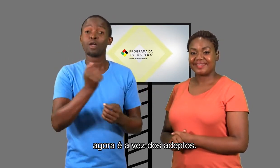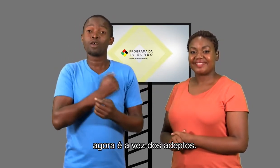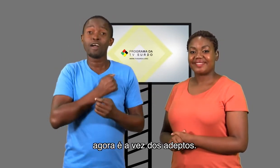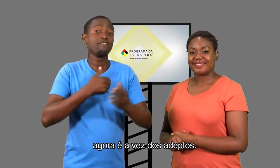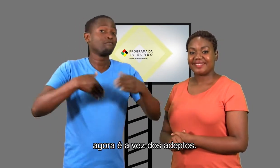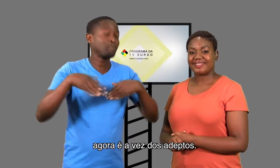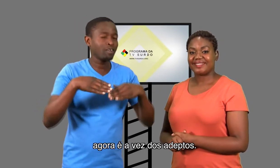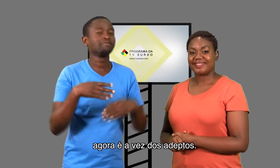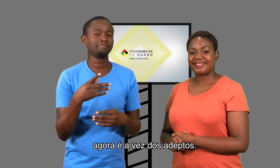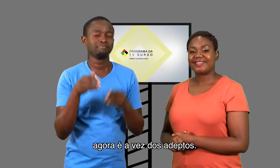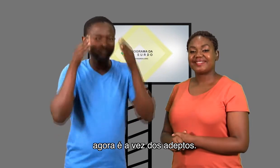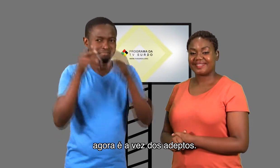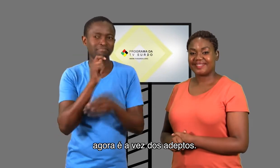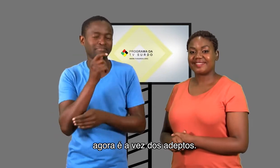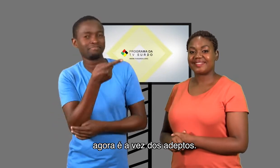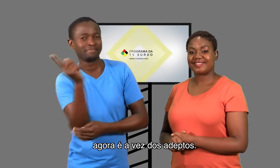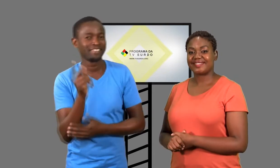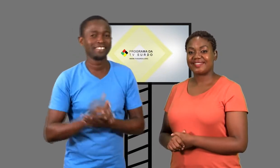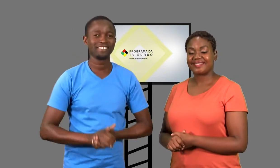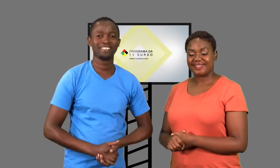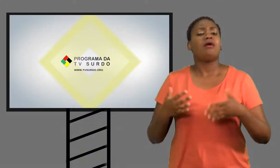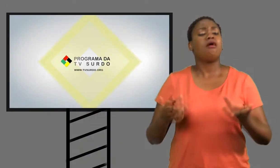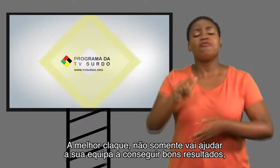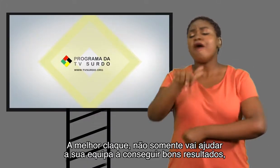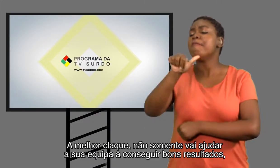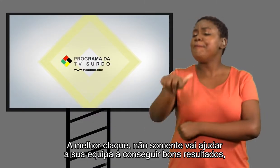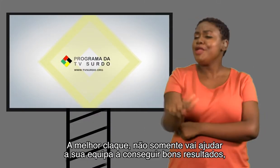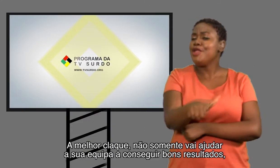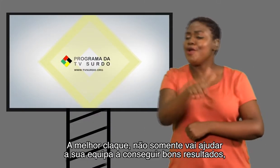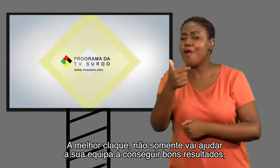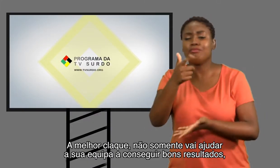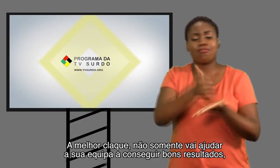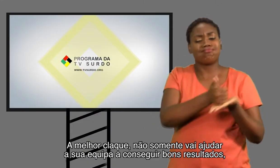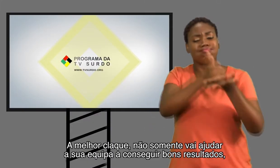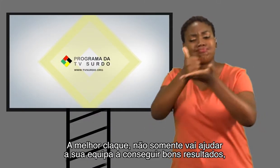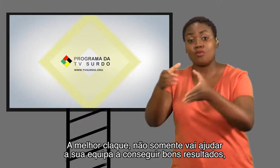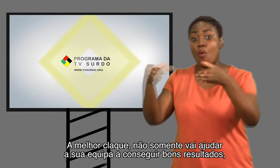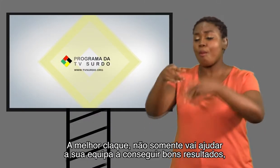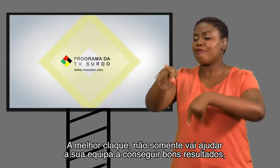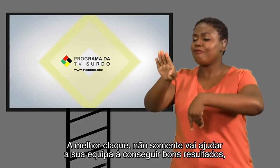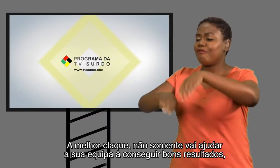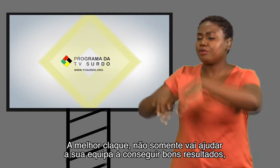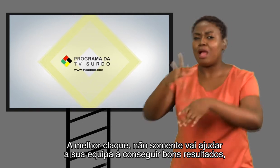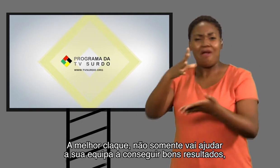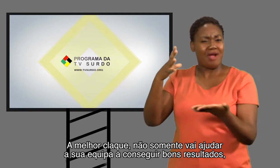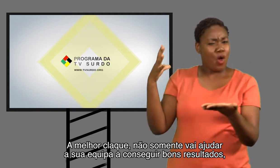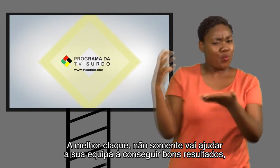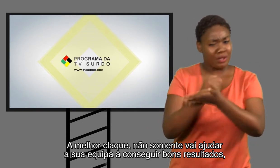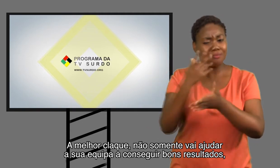Agora é a vez dos adeptos. A melhor CLAC não somente vai ajudar a sua equipa a